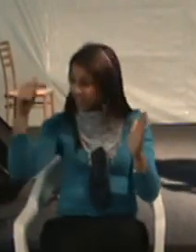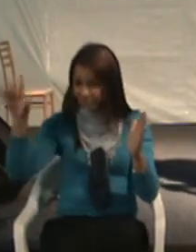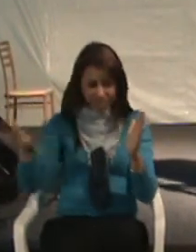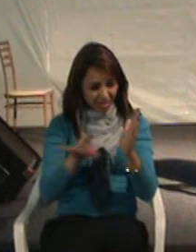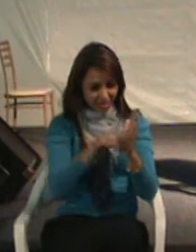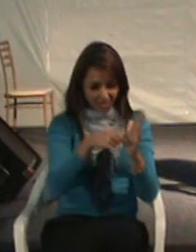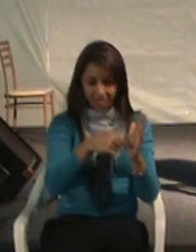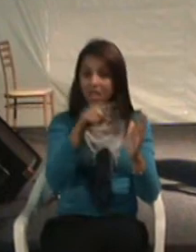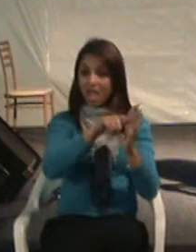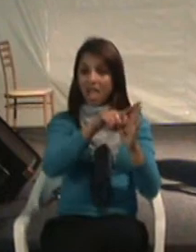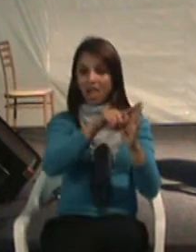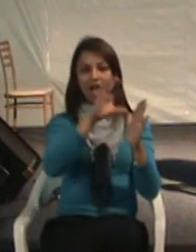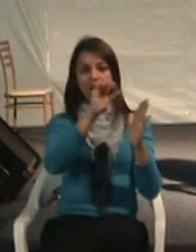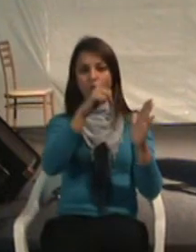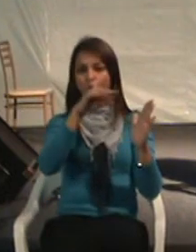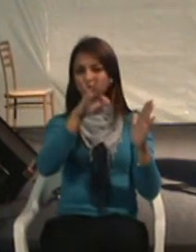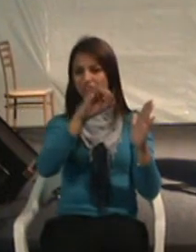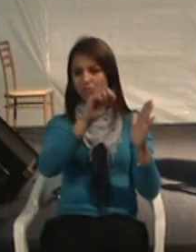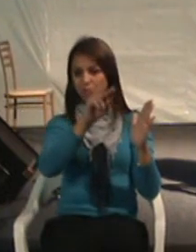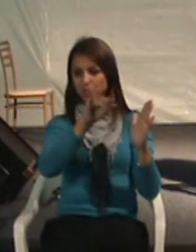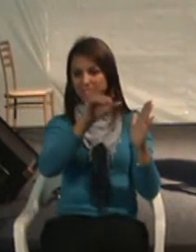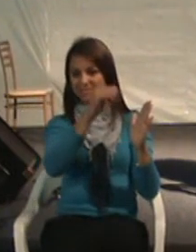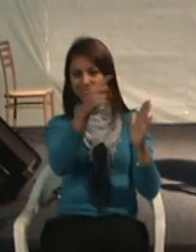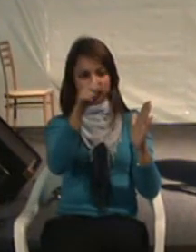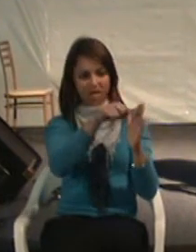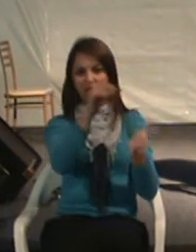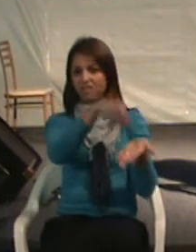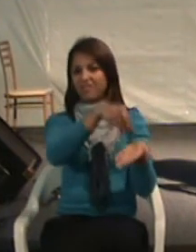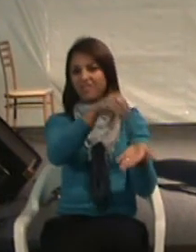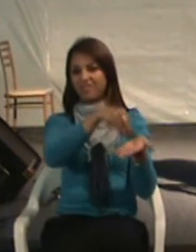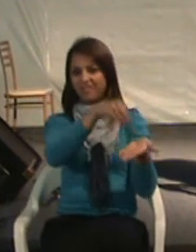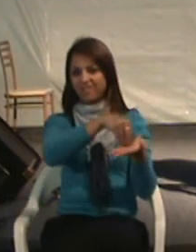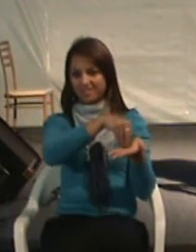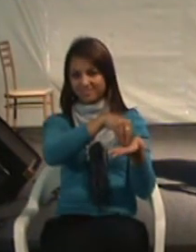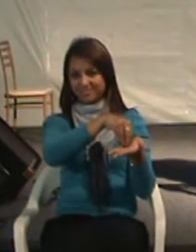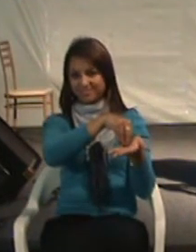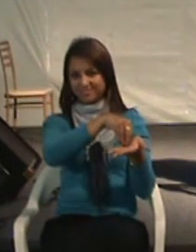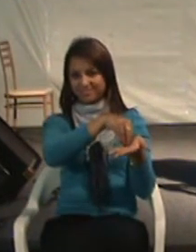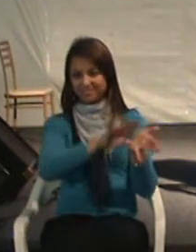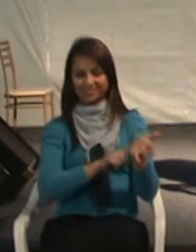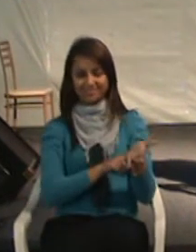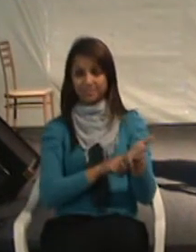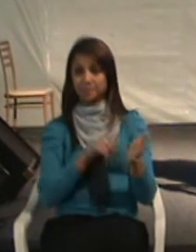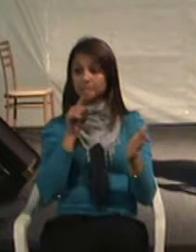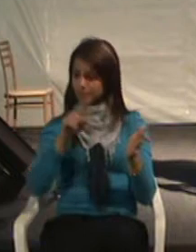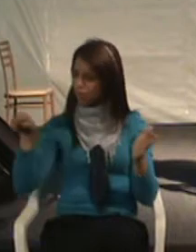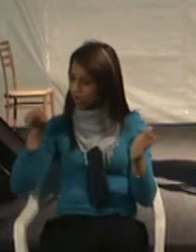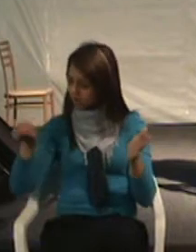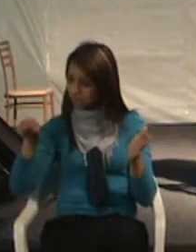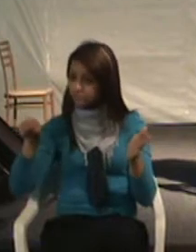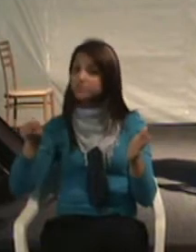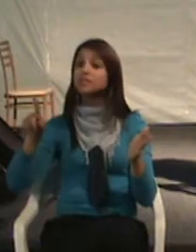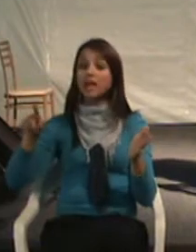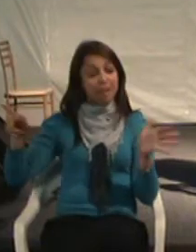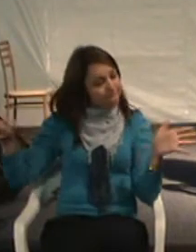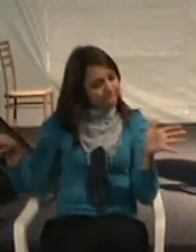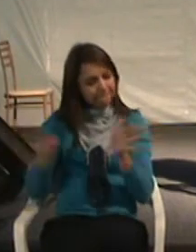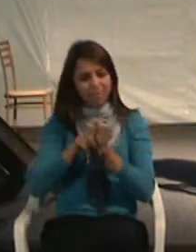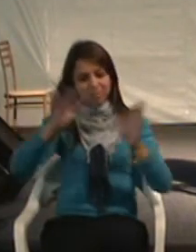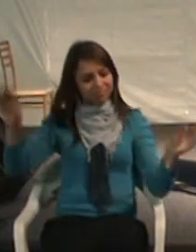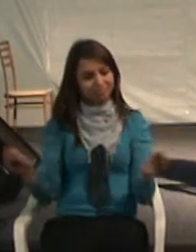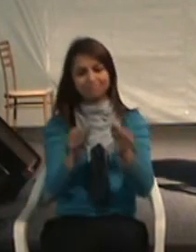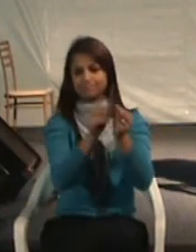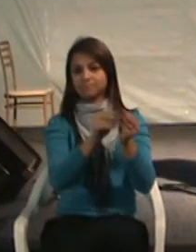estará incompleta. Então, a Convenção Internacional faz parte da